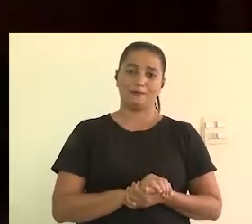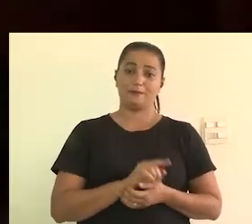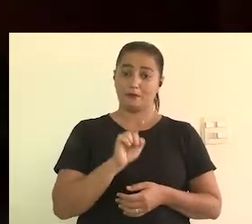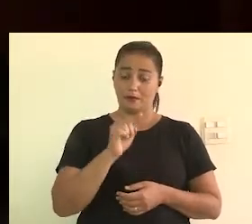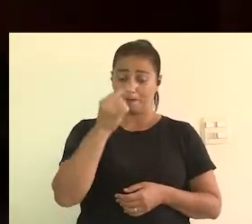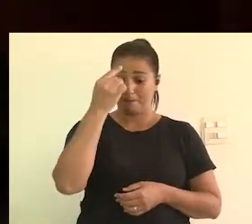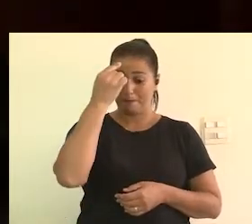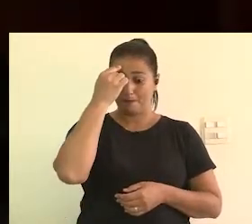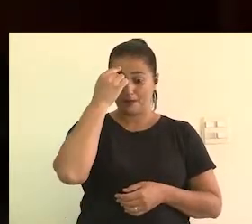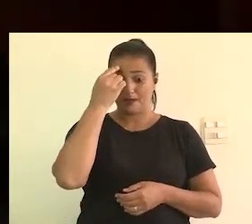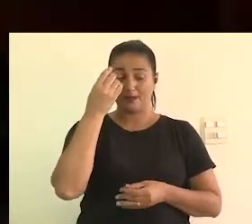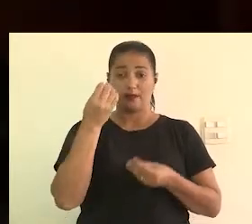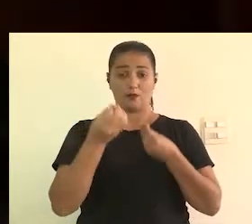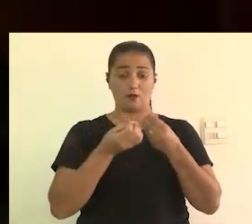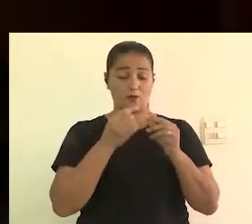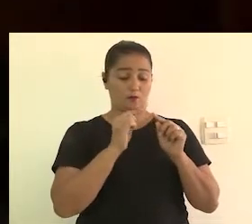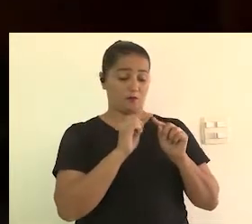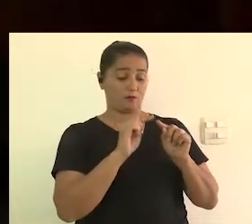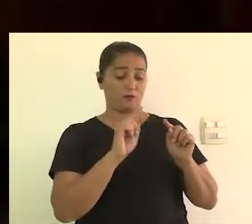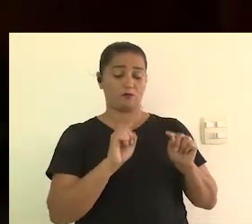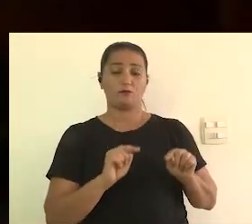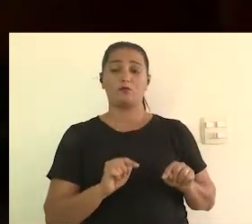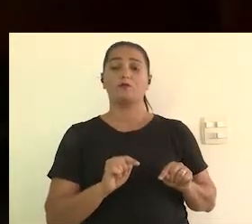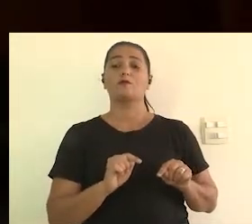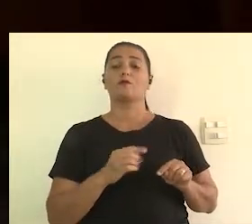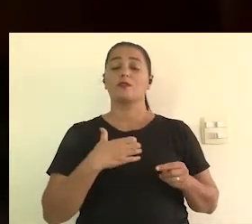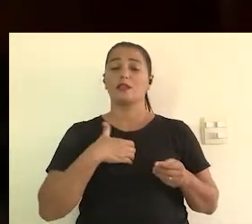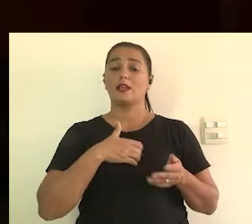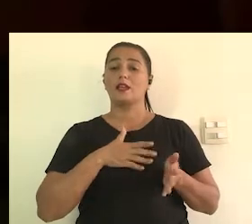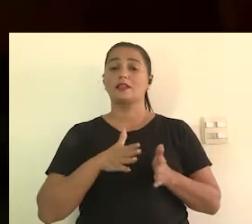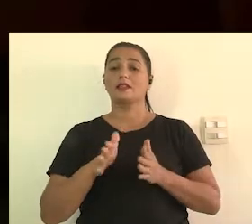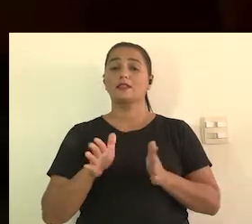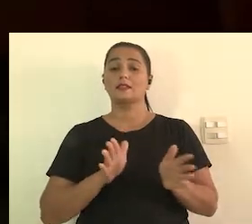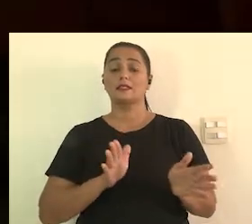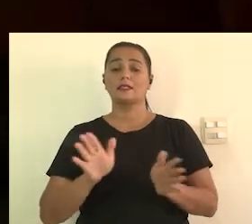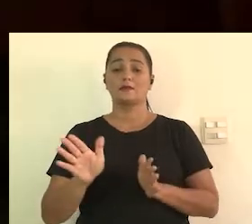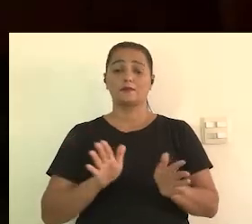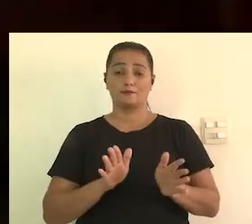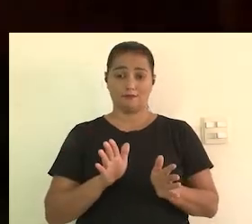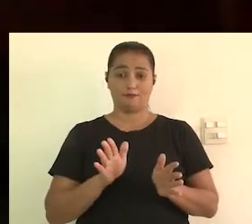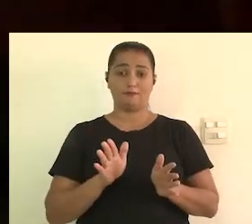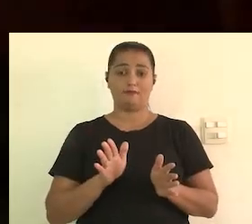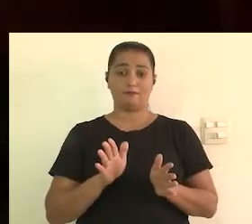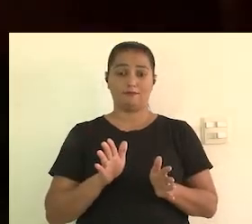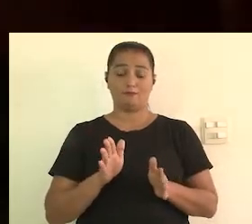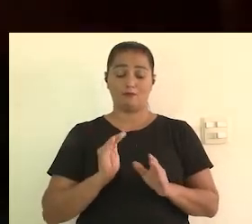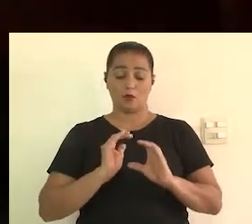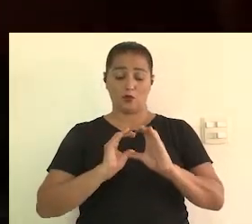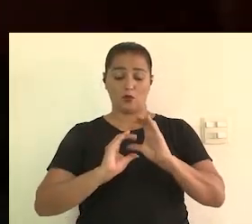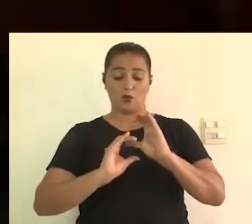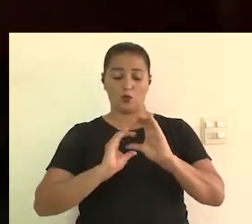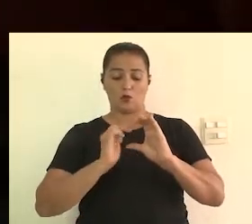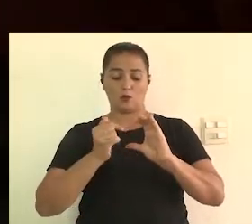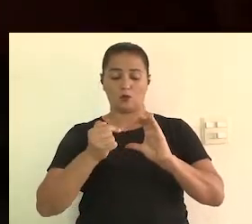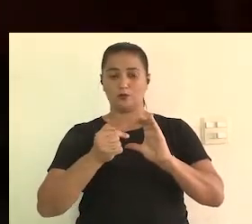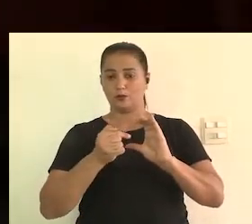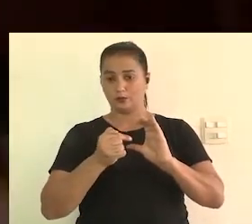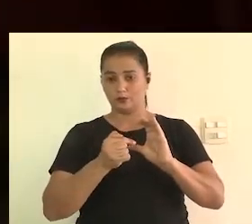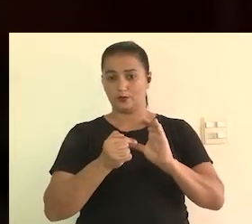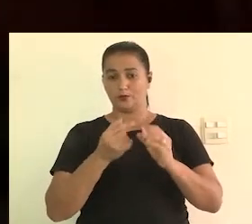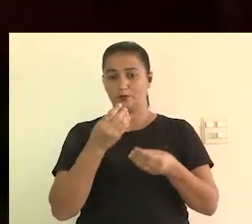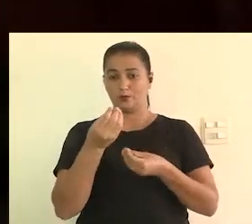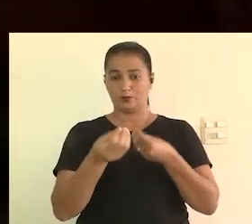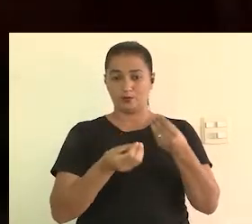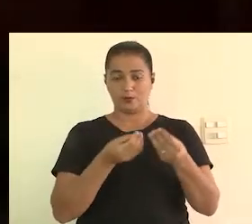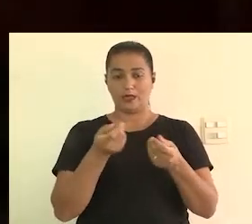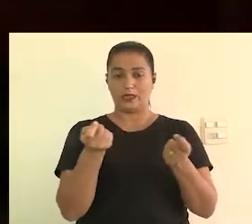com e sem deficiência, né? Então, a partir do momento que vocês já pensam o projeto com acessibilidade,